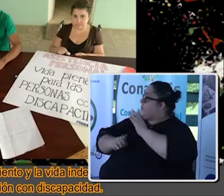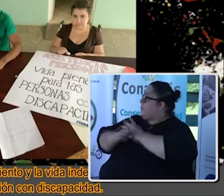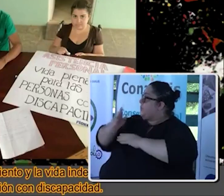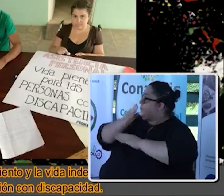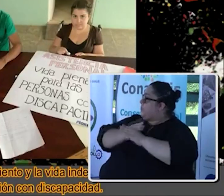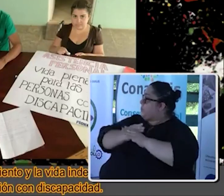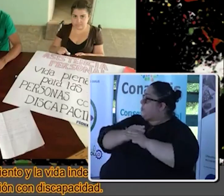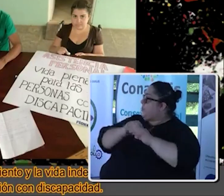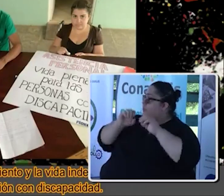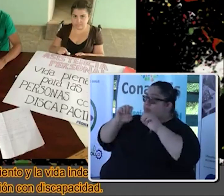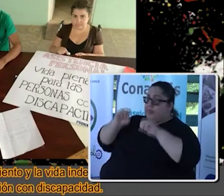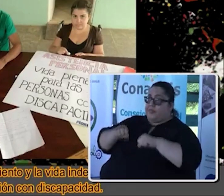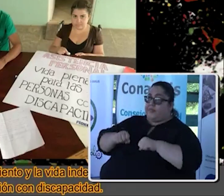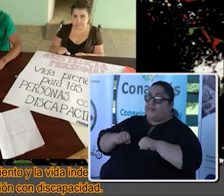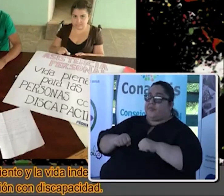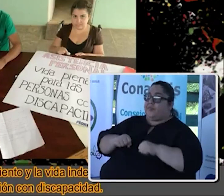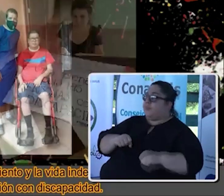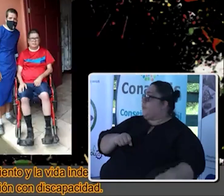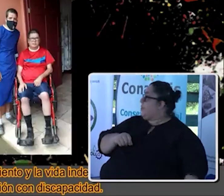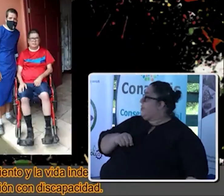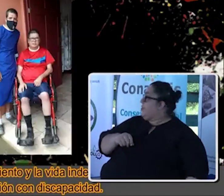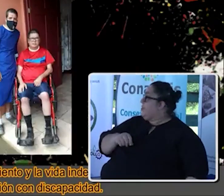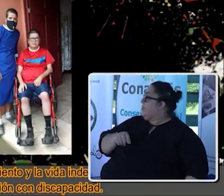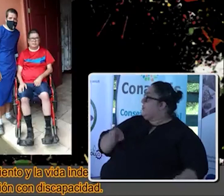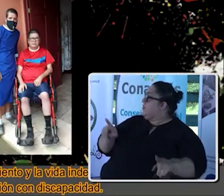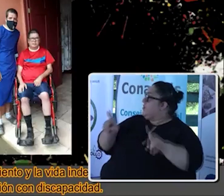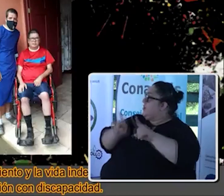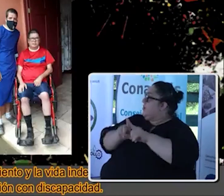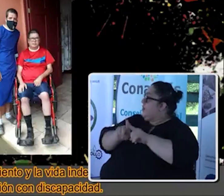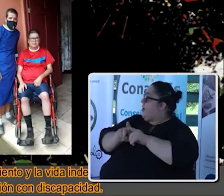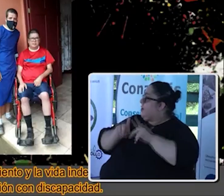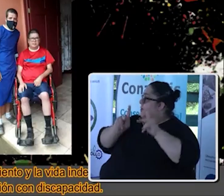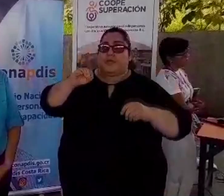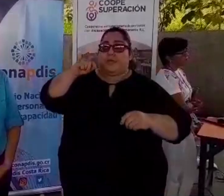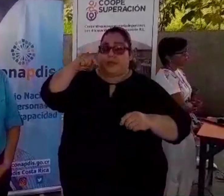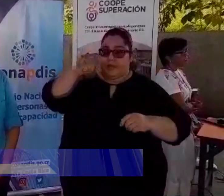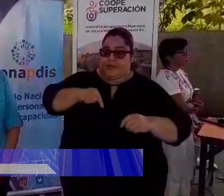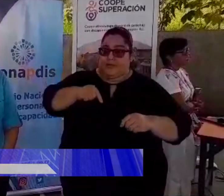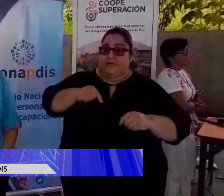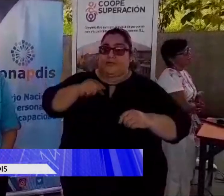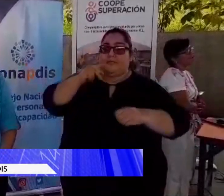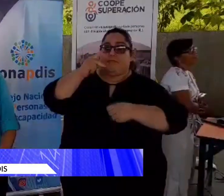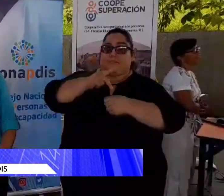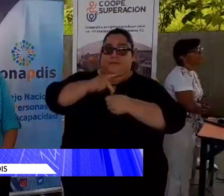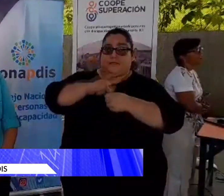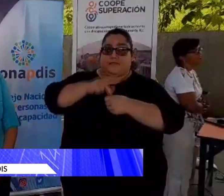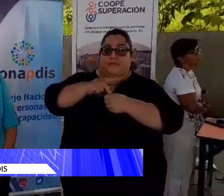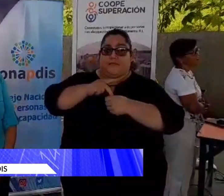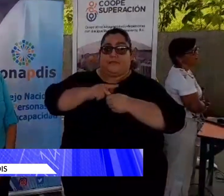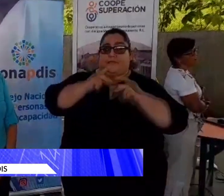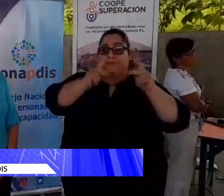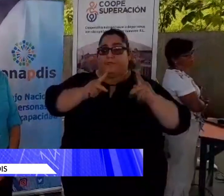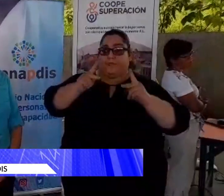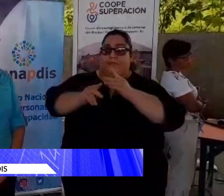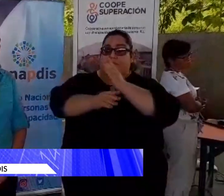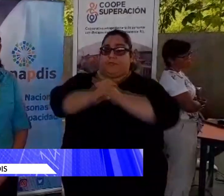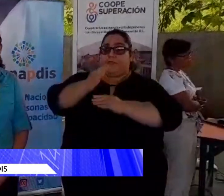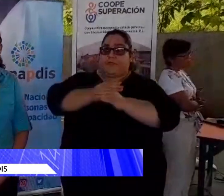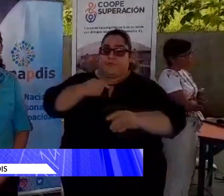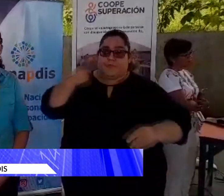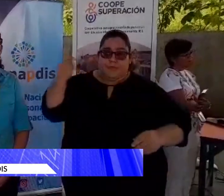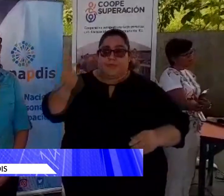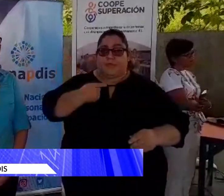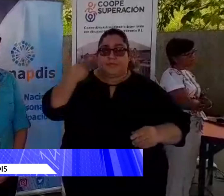Pública se hicieron presentes Con el lema de la rectoría presente Participación de las personas con discapacidad siempre